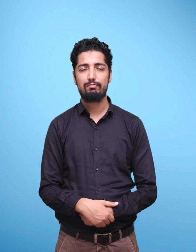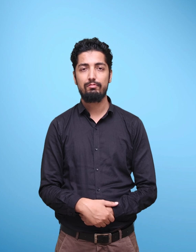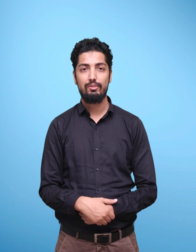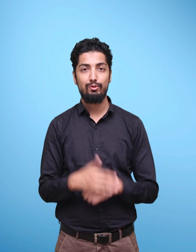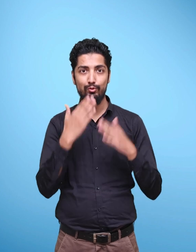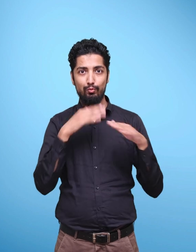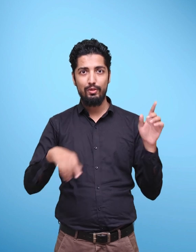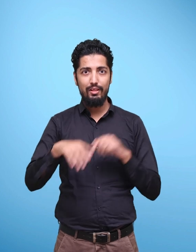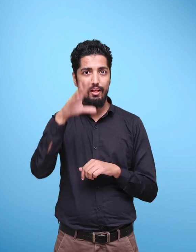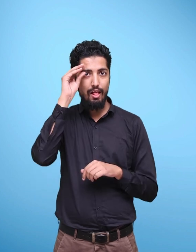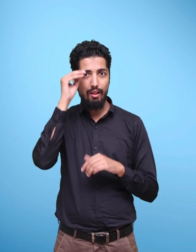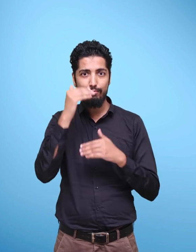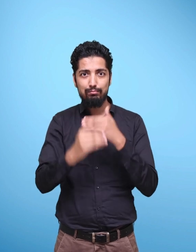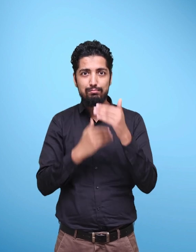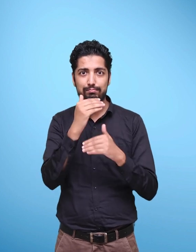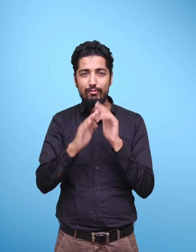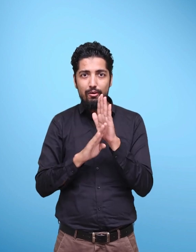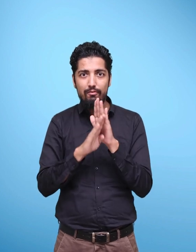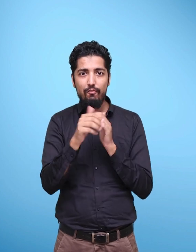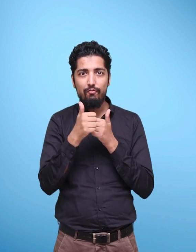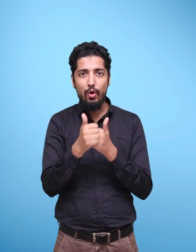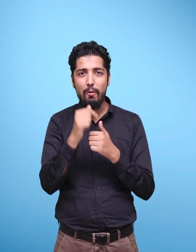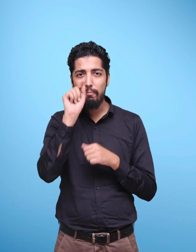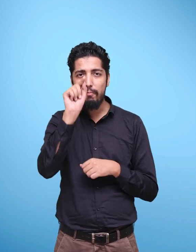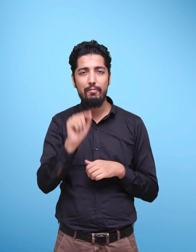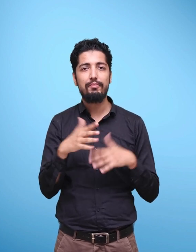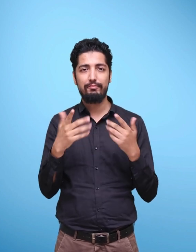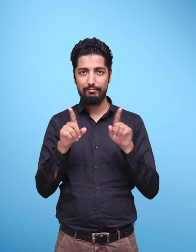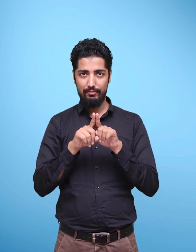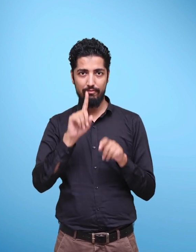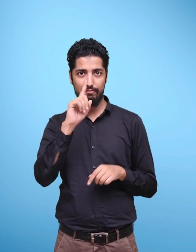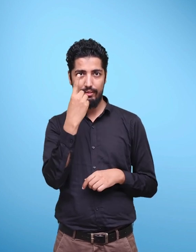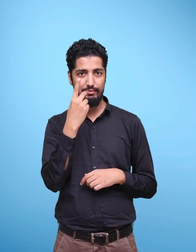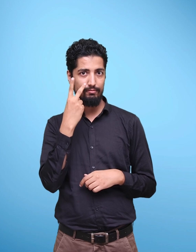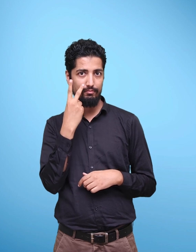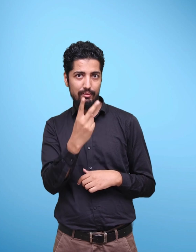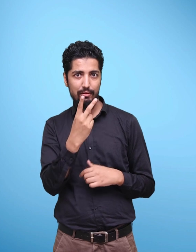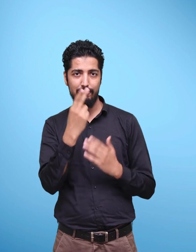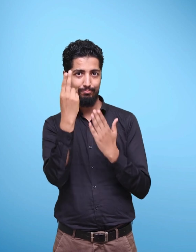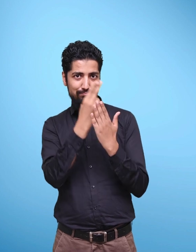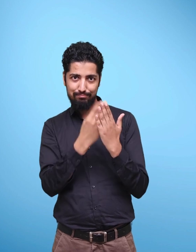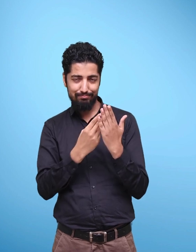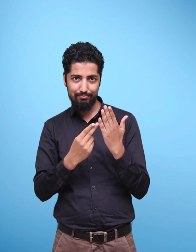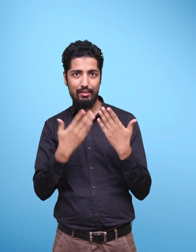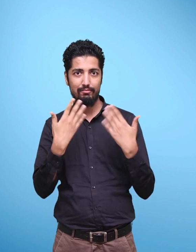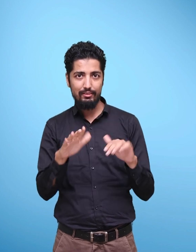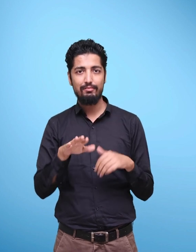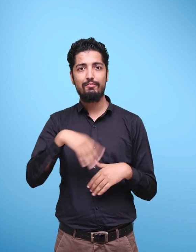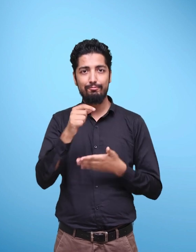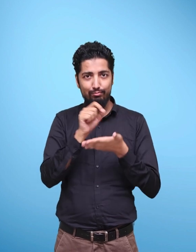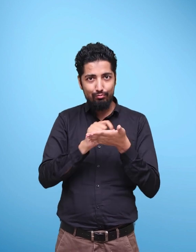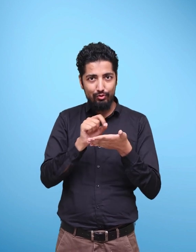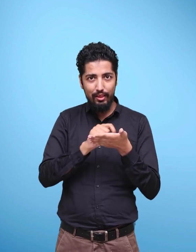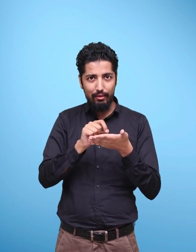. Gradual progression in writing, from drawing and labelling, simple words to simple phrases